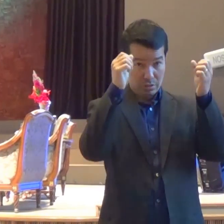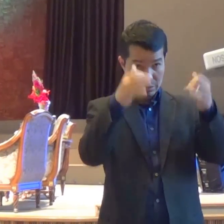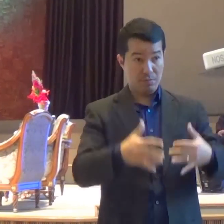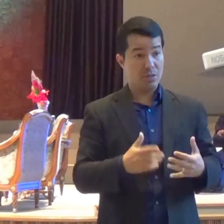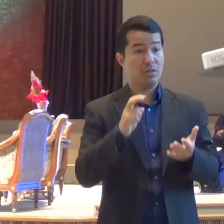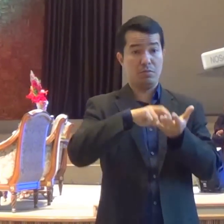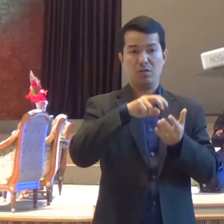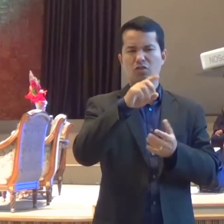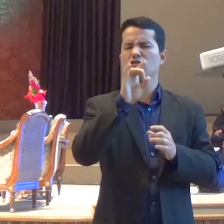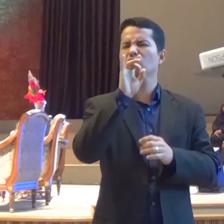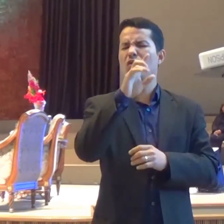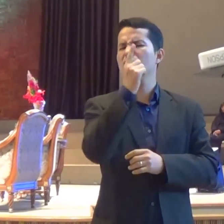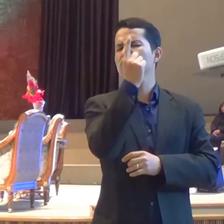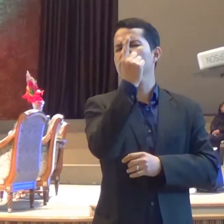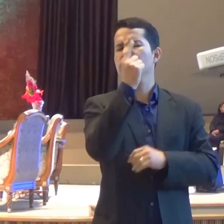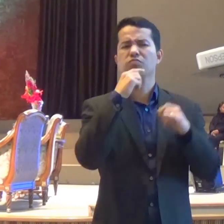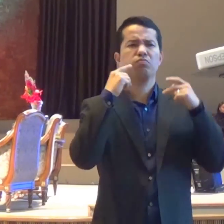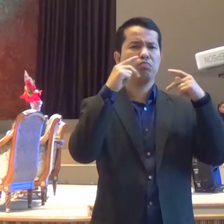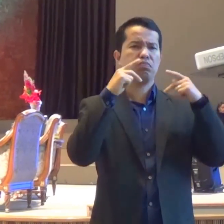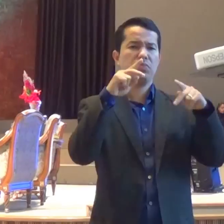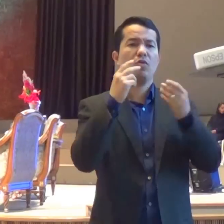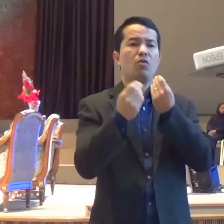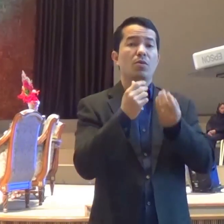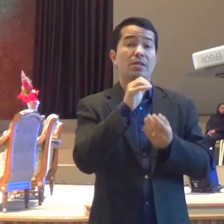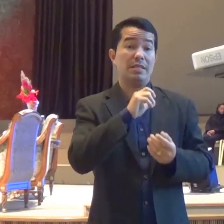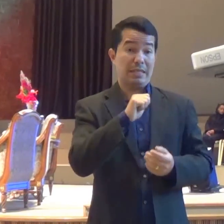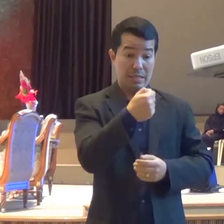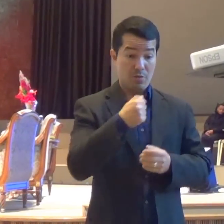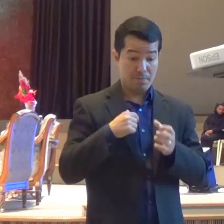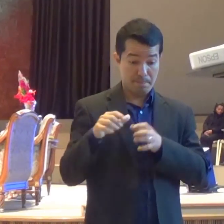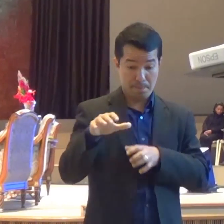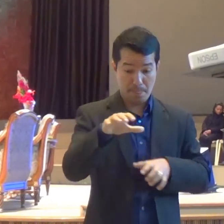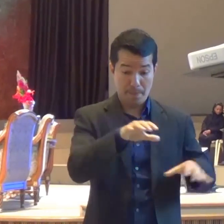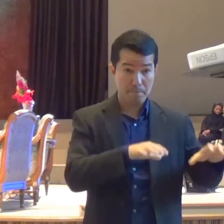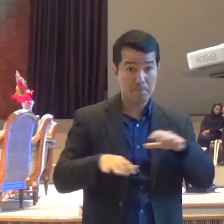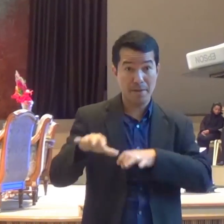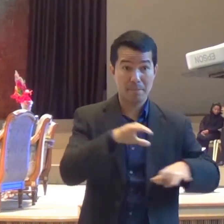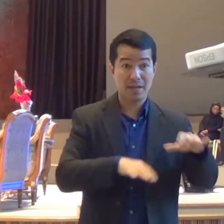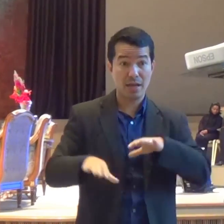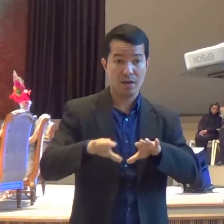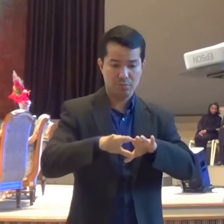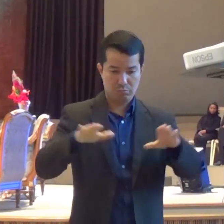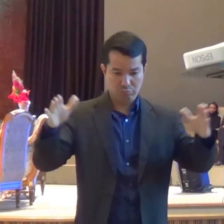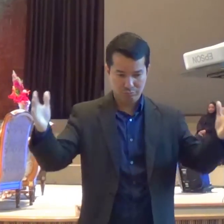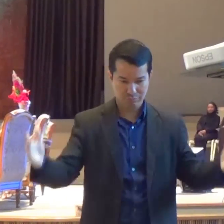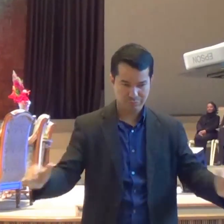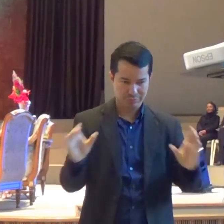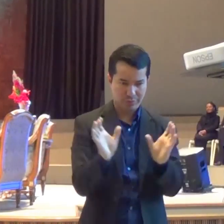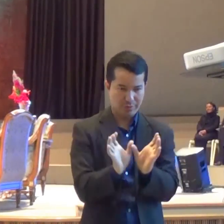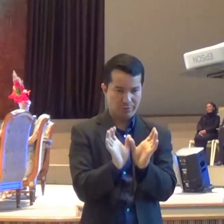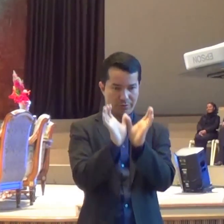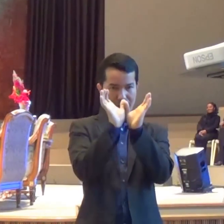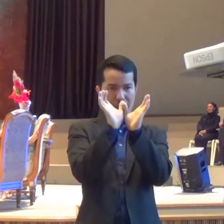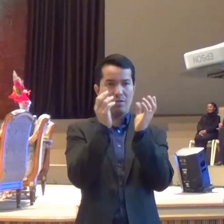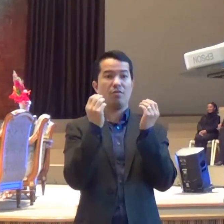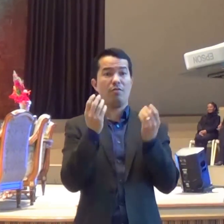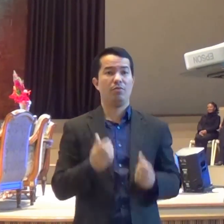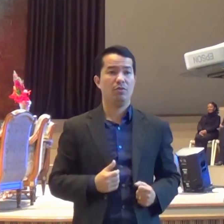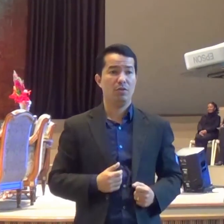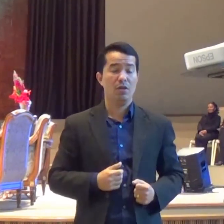é a mensagem da preparação E aí a noite eu vou falar sobre a segunda mensagem que é a mensagem da